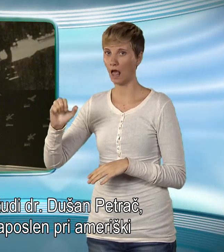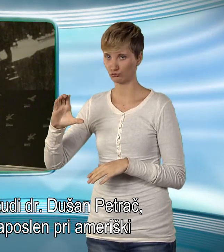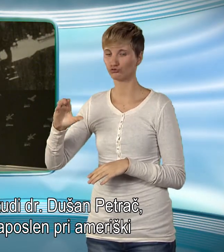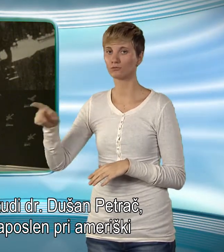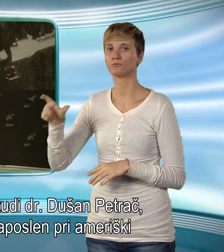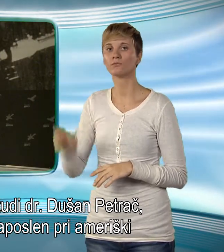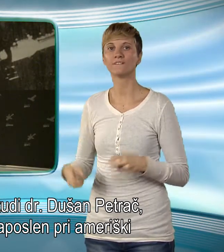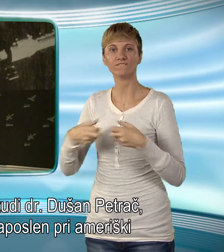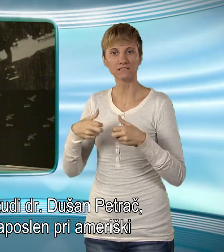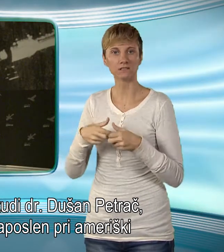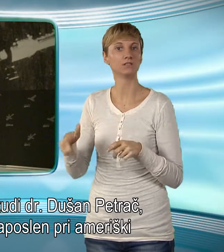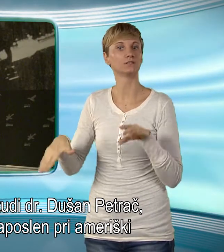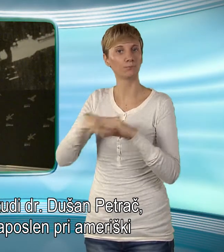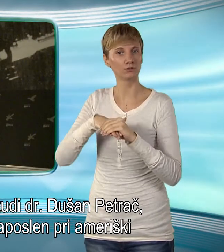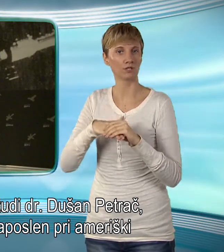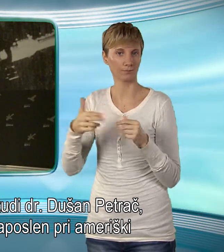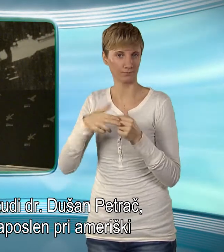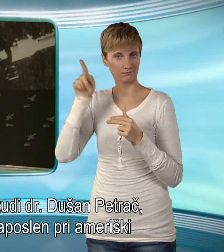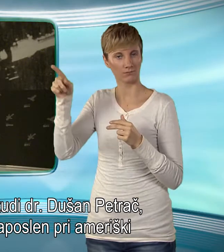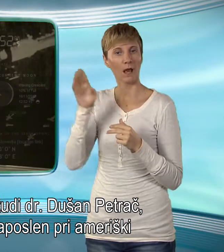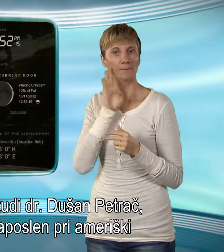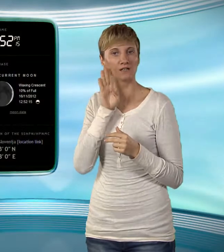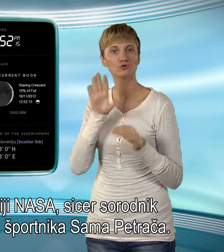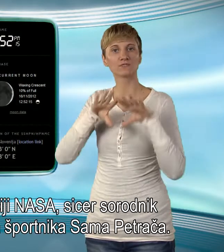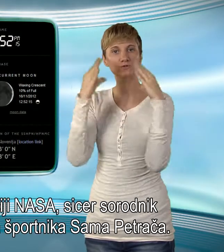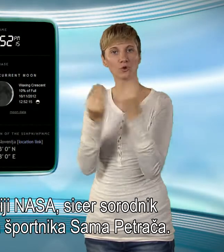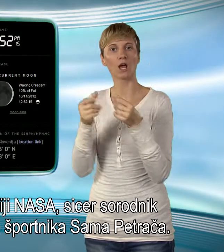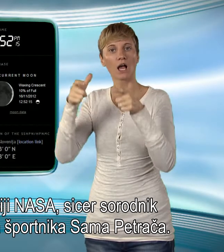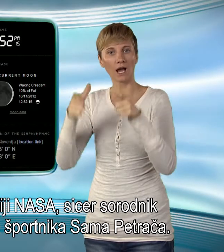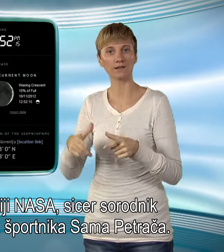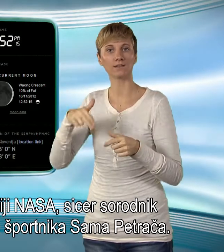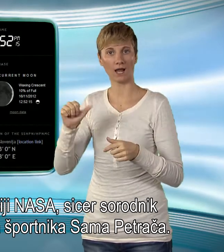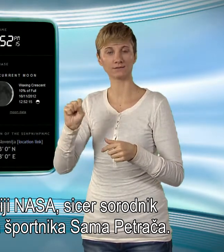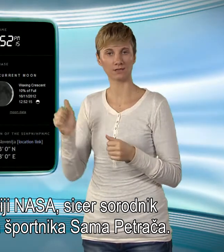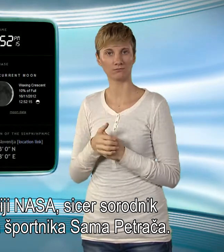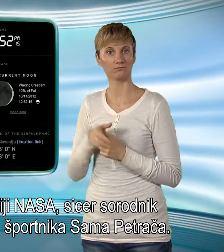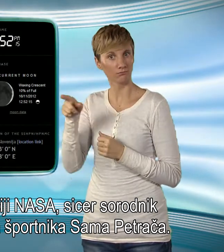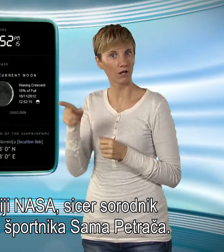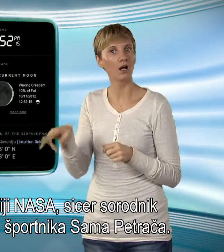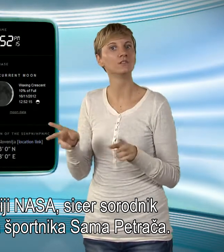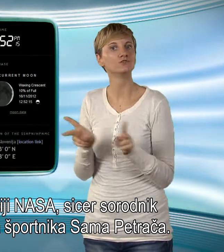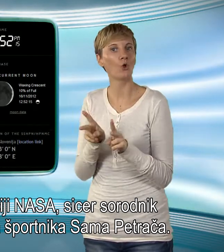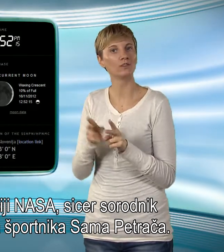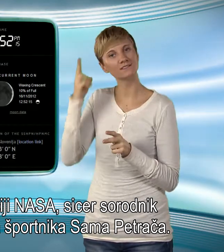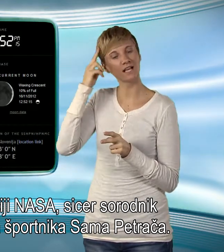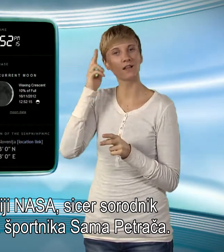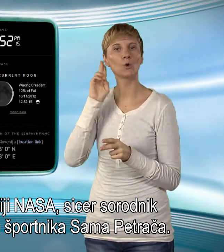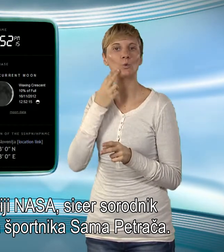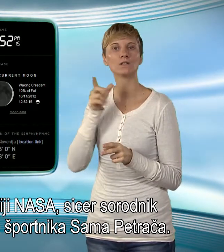pri Ameriški vesolski agenciji NASA, sicer sorodnik znanega gluhega športnika Sama Petrača.